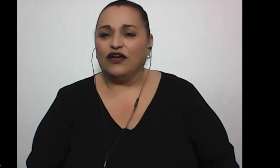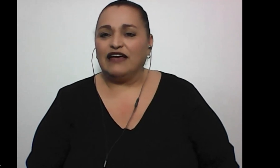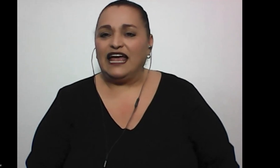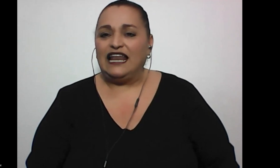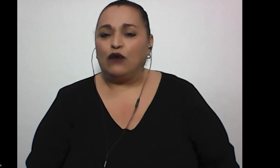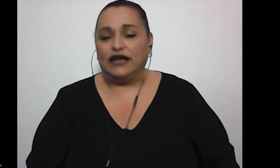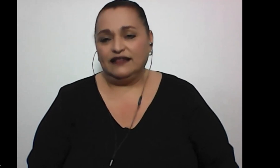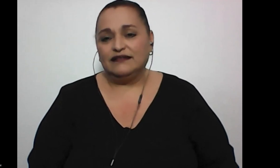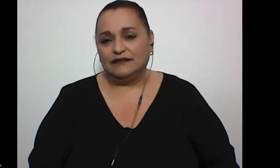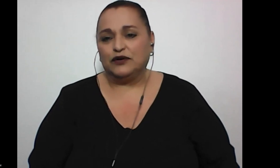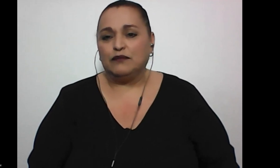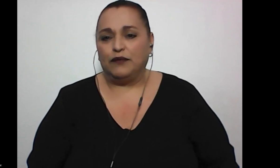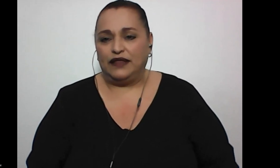en la UNED por el momento.